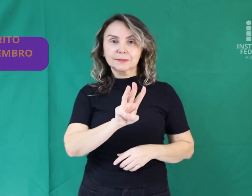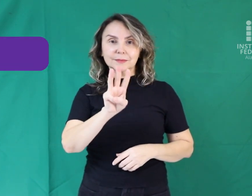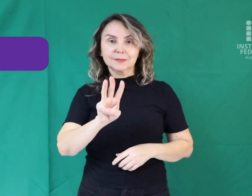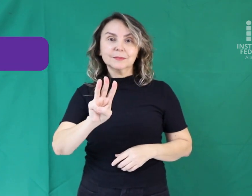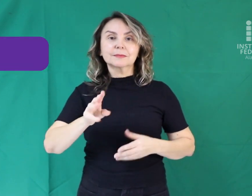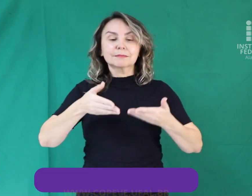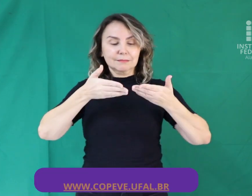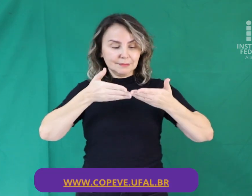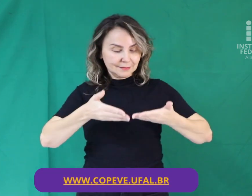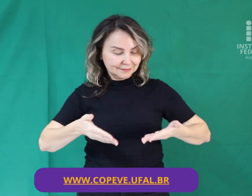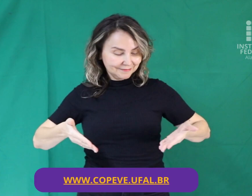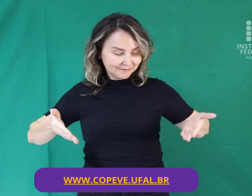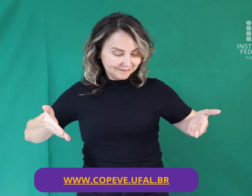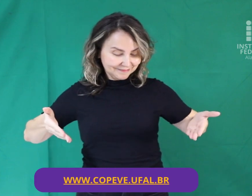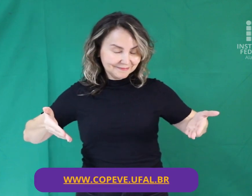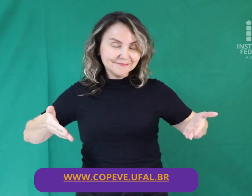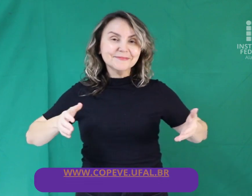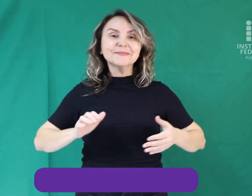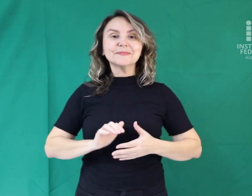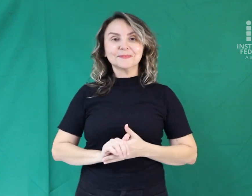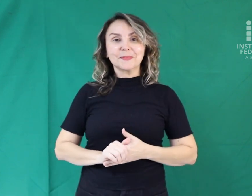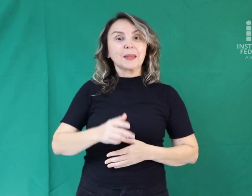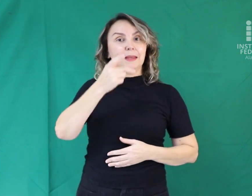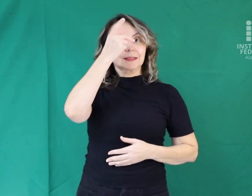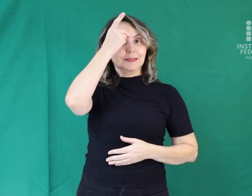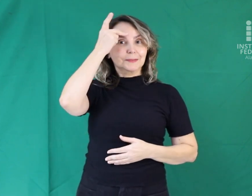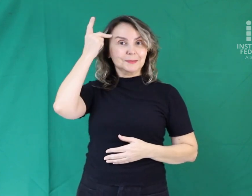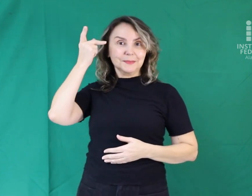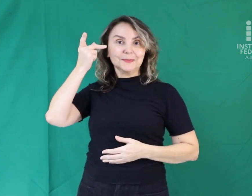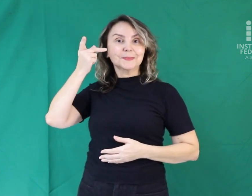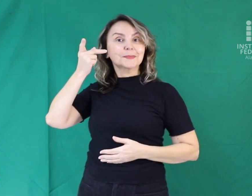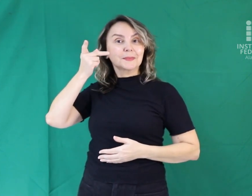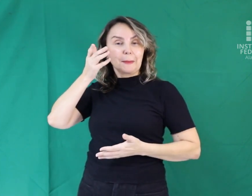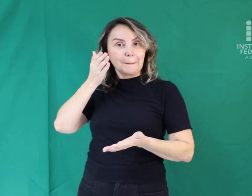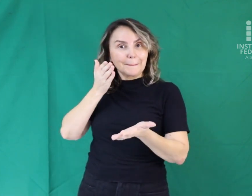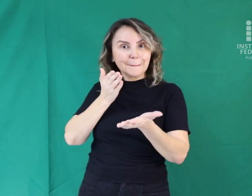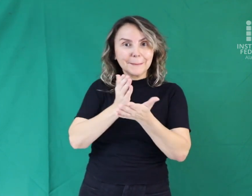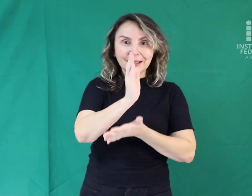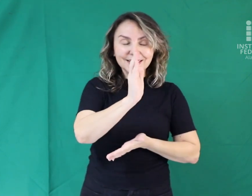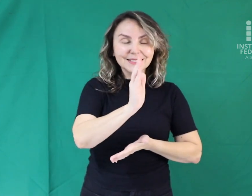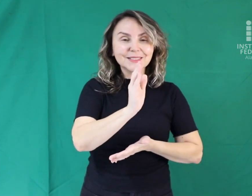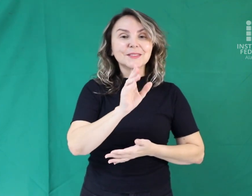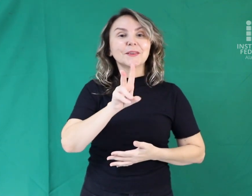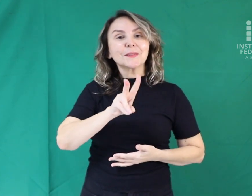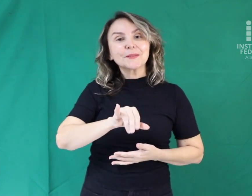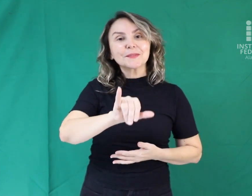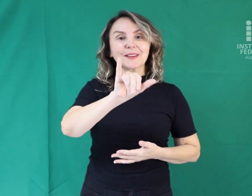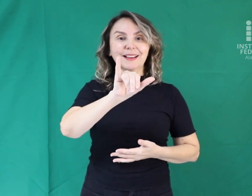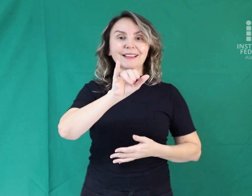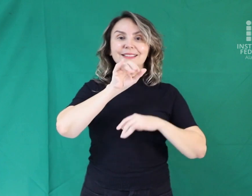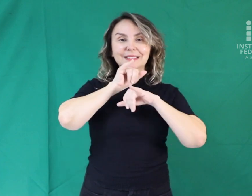no site da COPEV. A lista com o resultado será divulgada